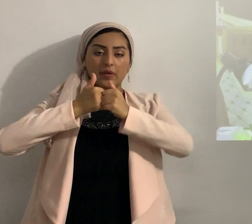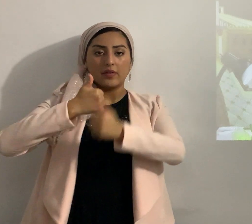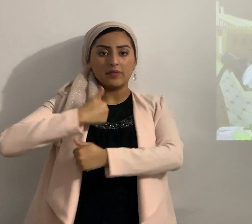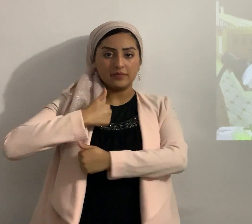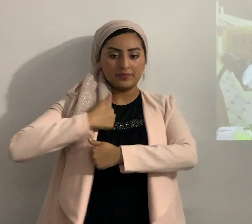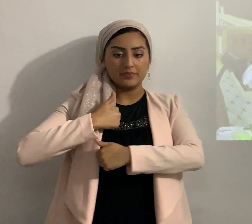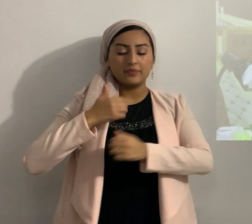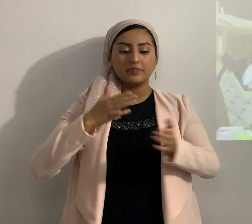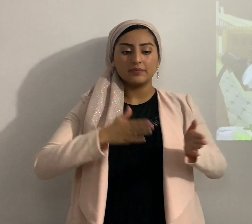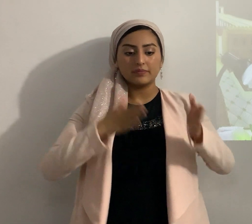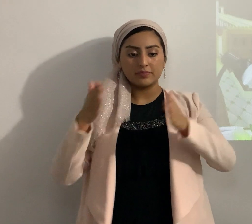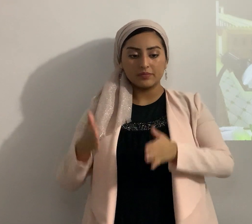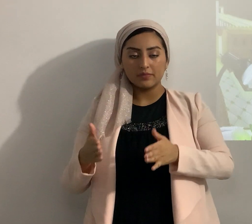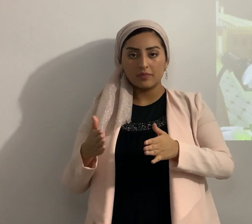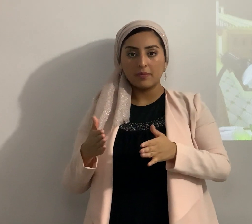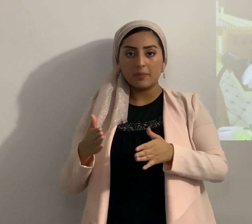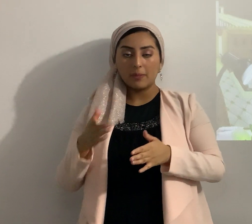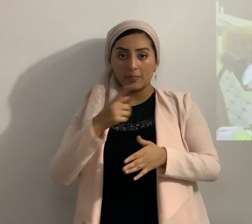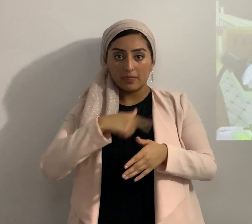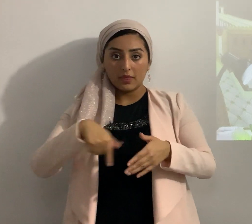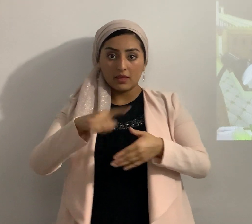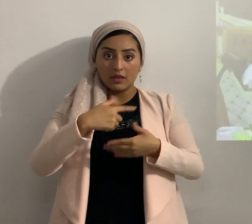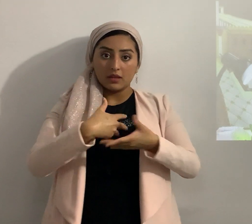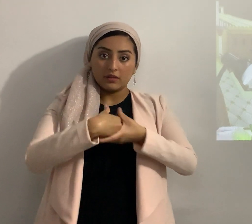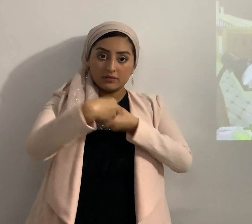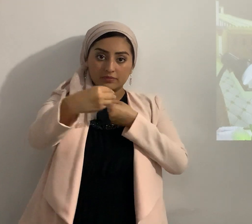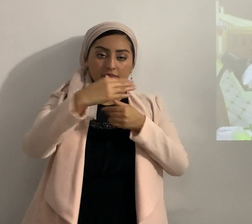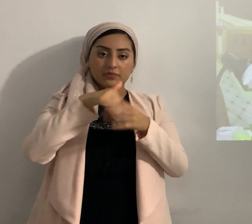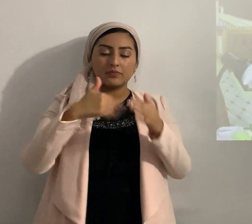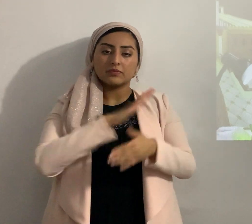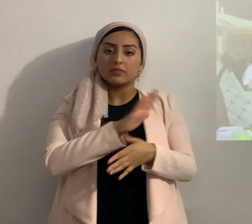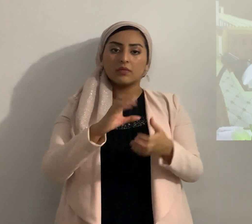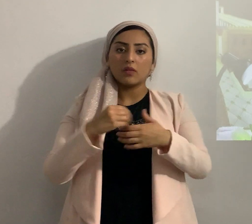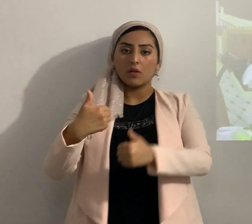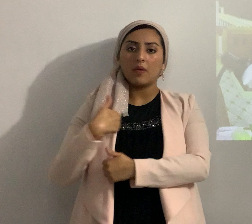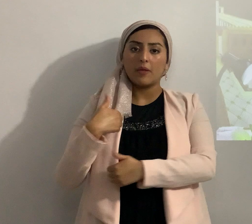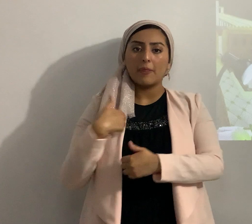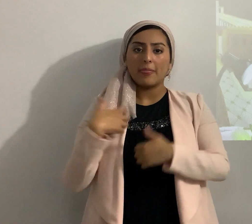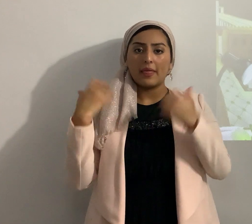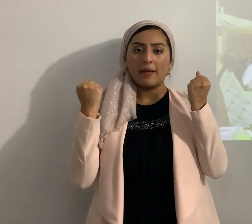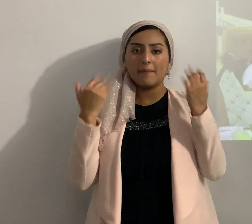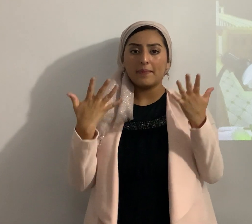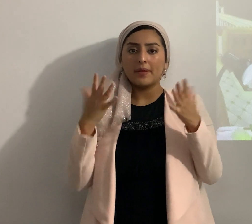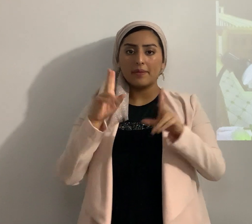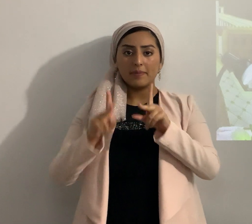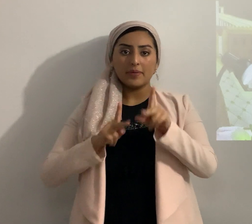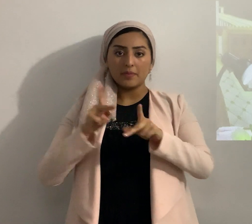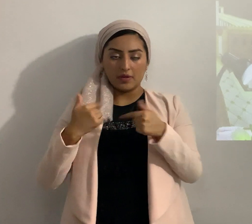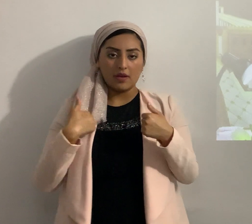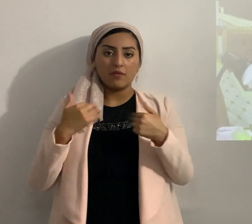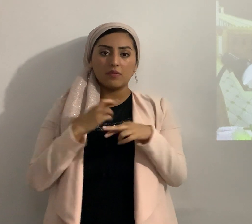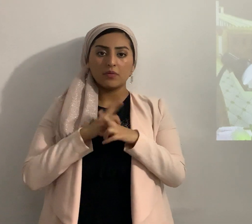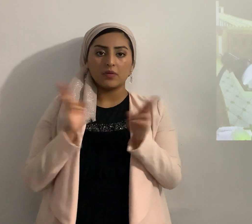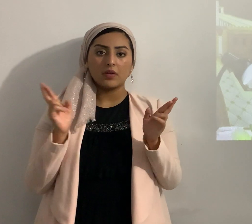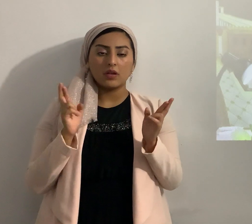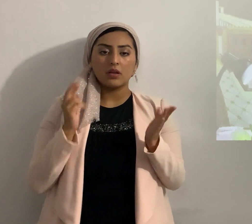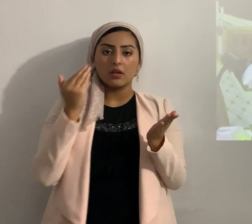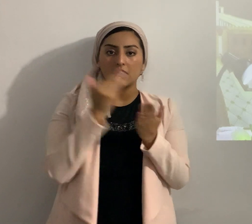esos salieron y con ellos todos sus ejércitos mucha gente ahí tienes ya como la arena que